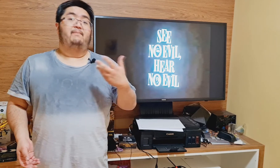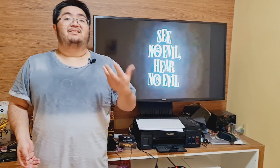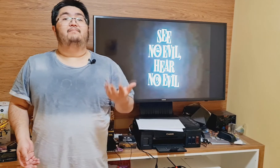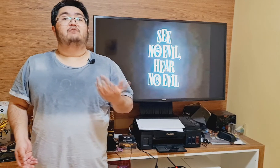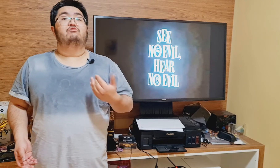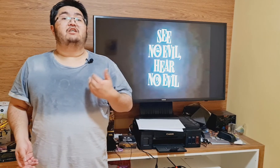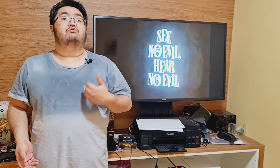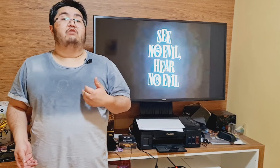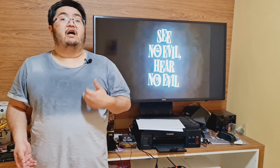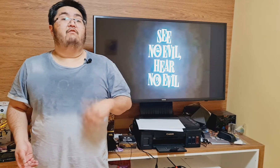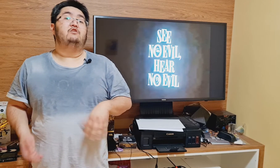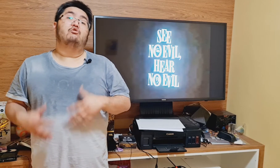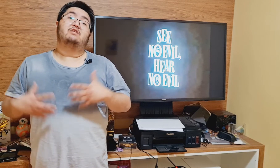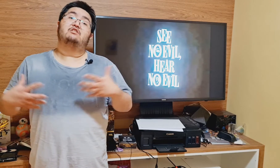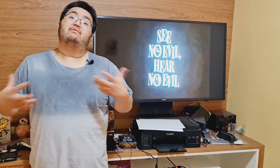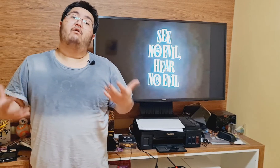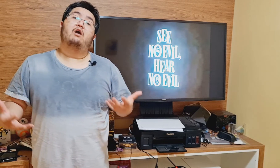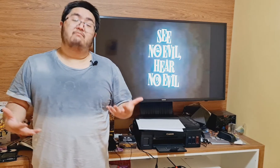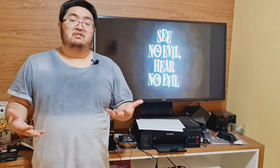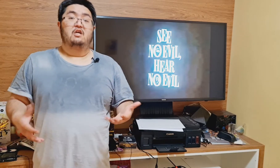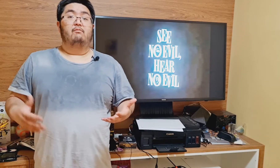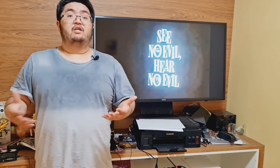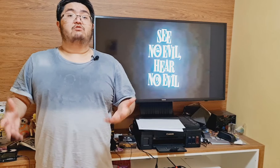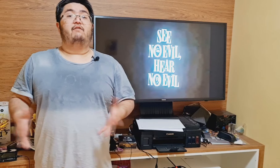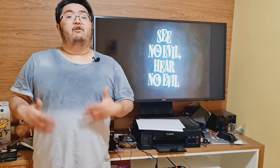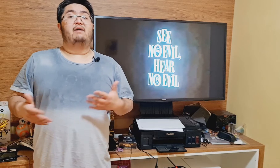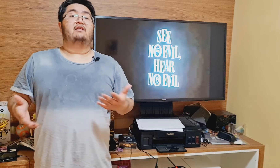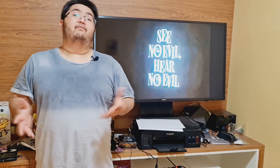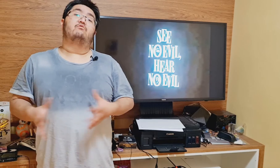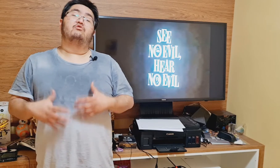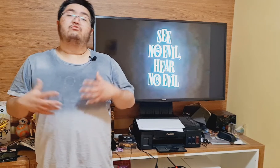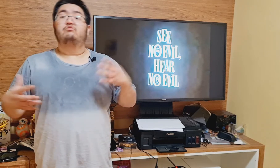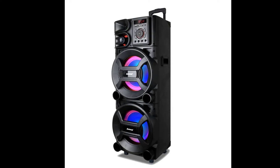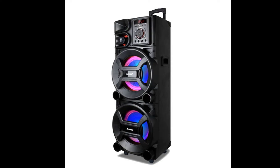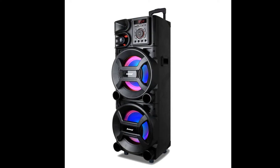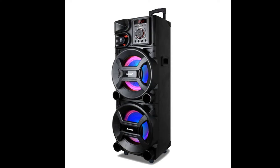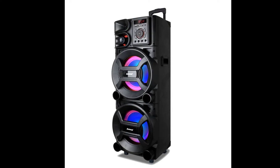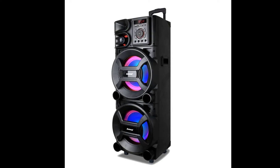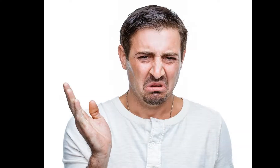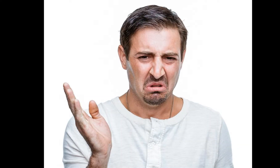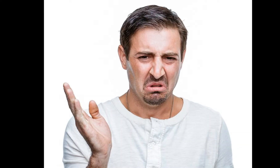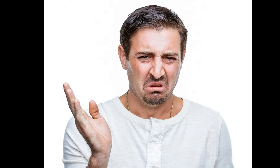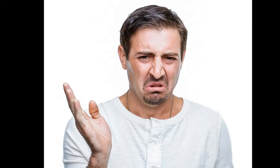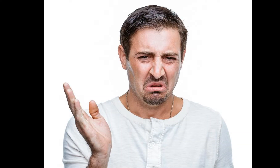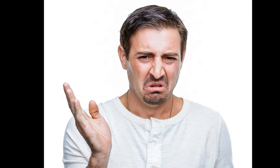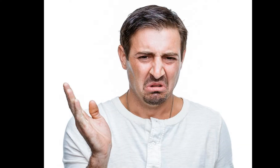percepção sensorial vem de outras formas, podendo ser formada por um conjunto de sons, cheiros e